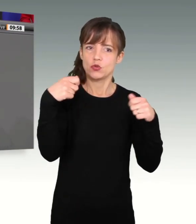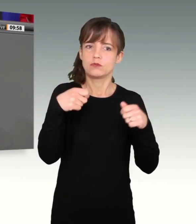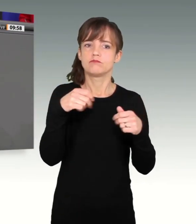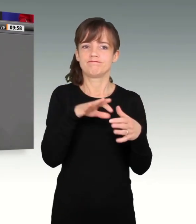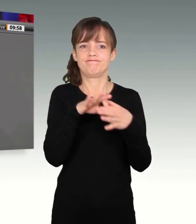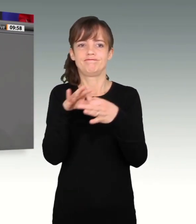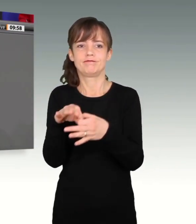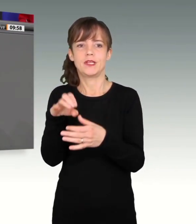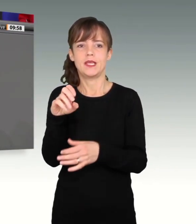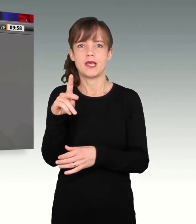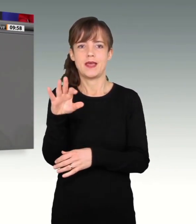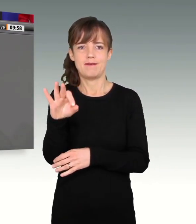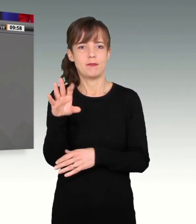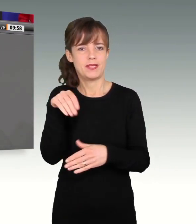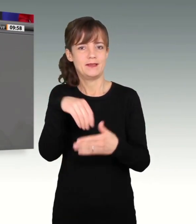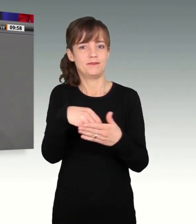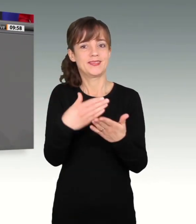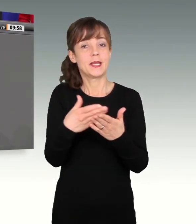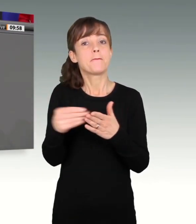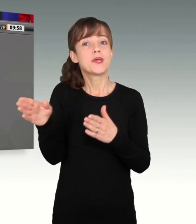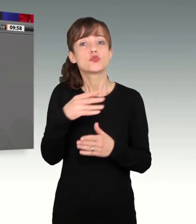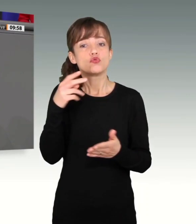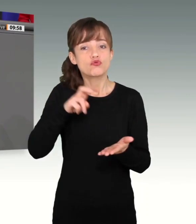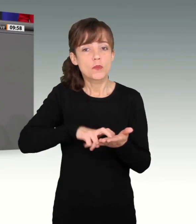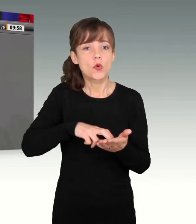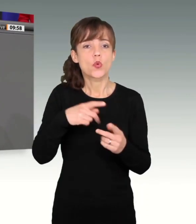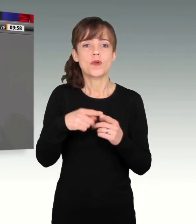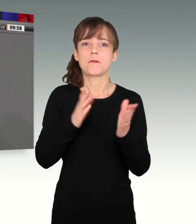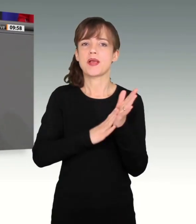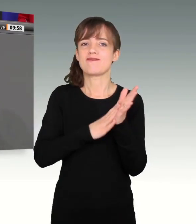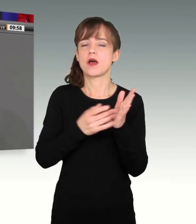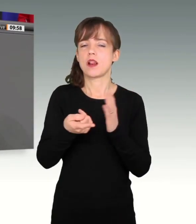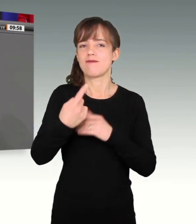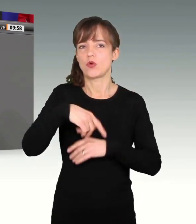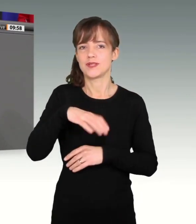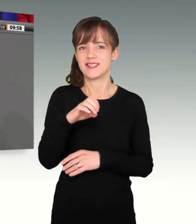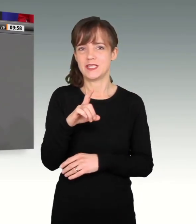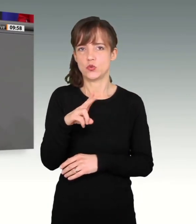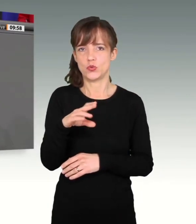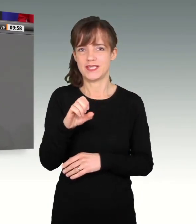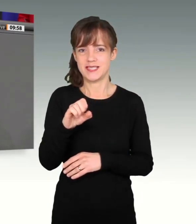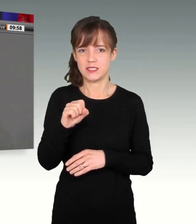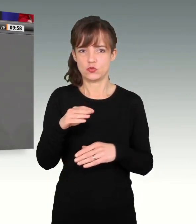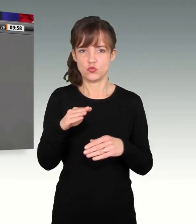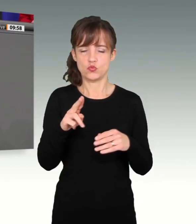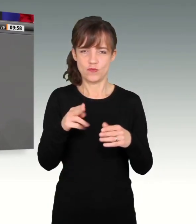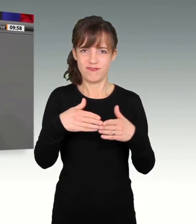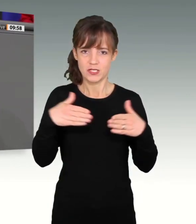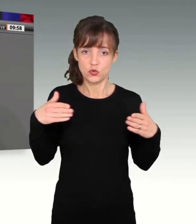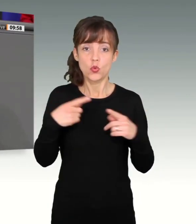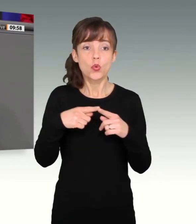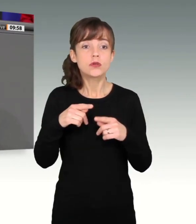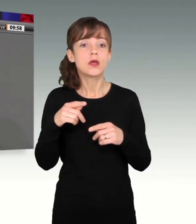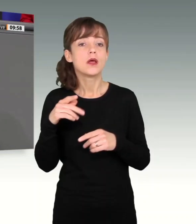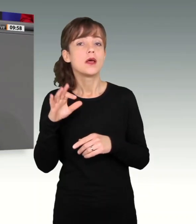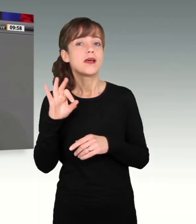haben. Übrigens mit der Zustimmung und dem Beifall der CDU-CSU-Fraktion und dem Protest der FDP. Ja, das ist richtig.